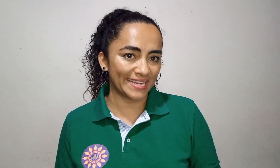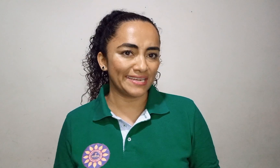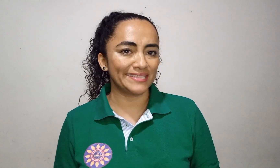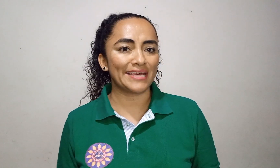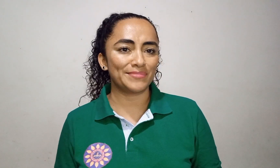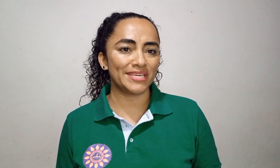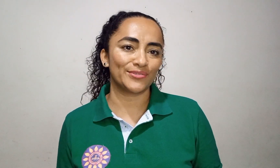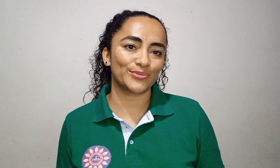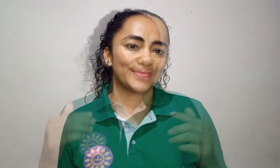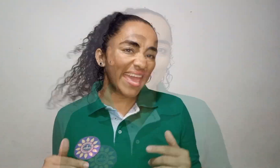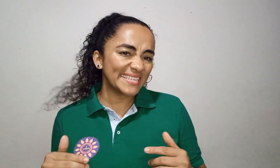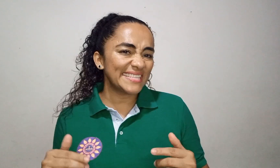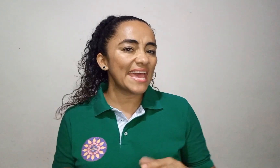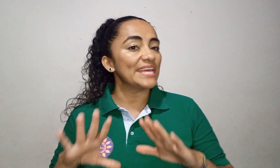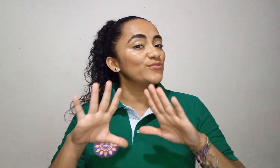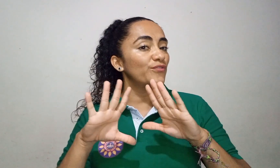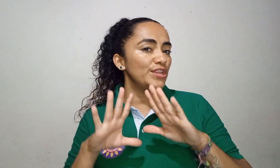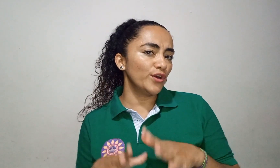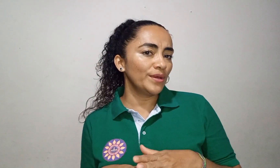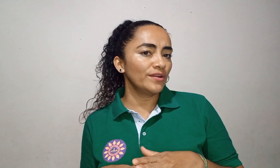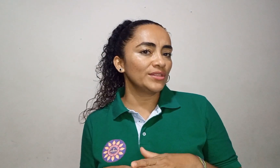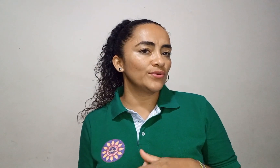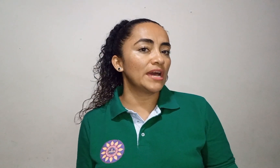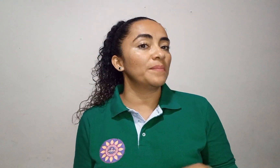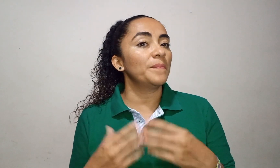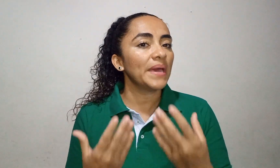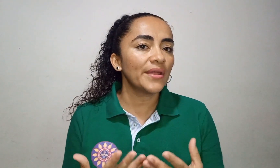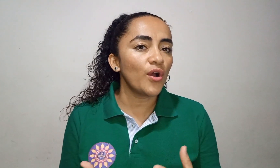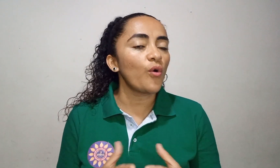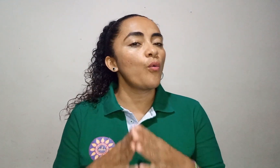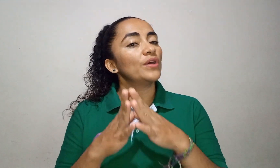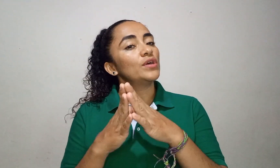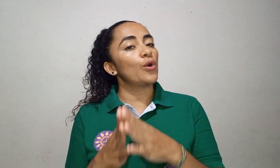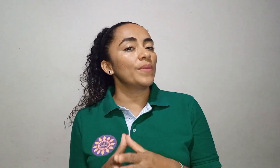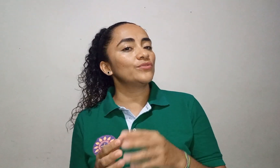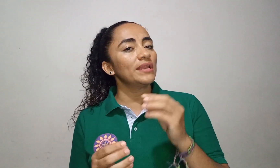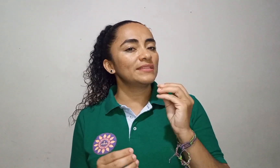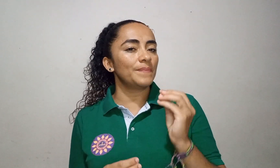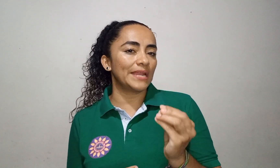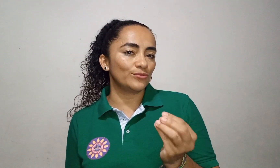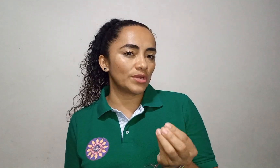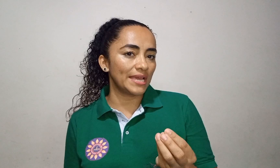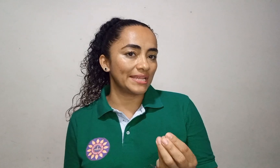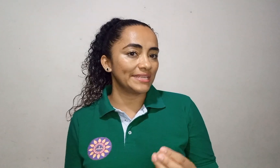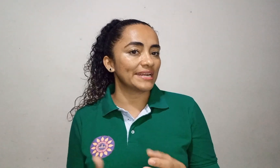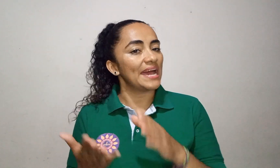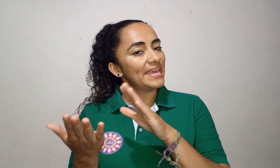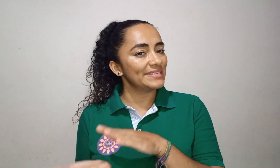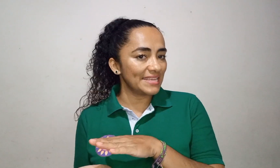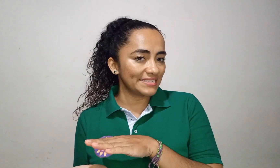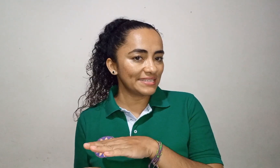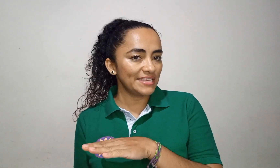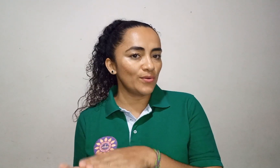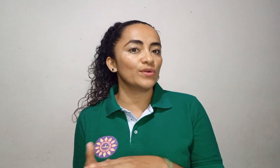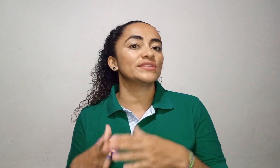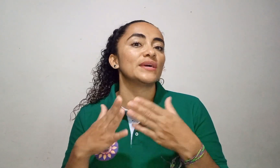calentamiento. Este es un fenómeno natural, pero cuando el aumento de la temperatura de la Tierra es excesivo, se